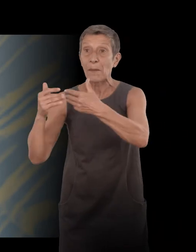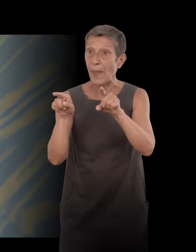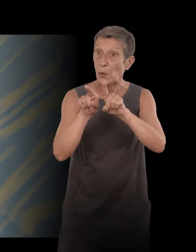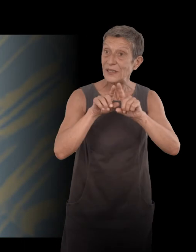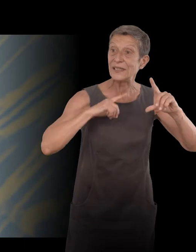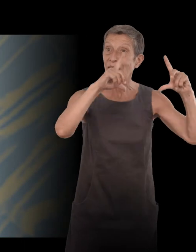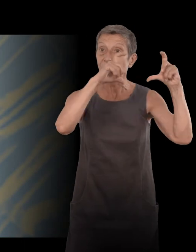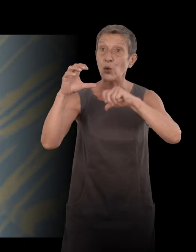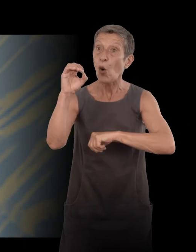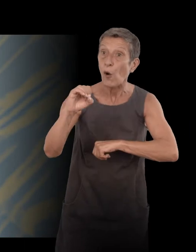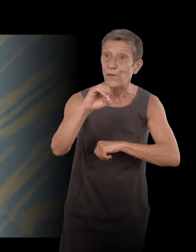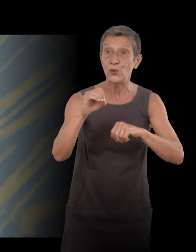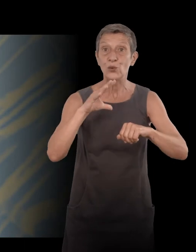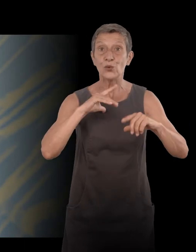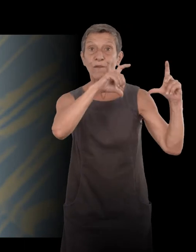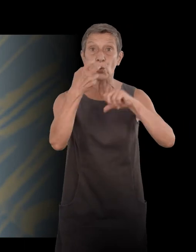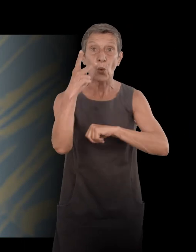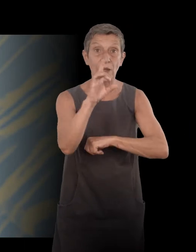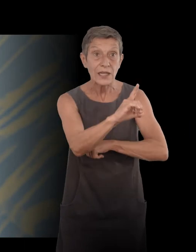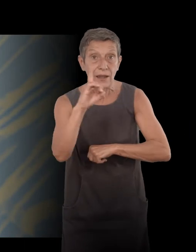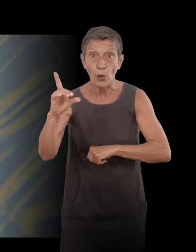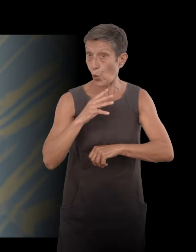Daniel Darieux. Il y en a plusieurs, voilà.